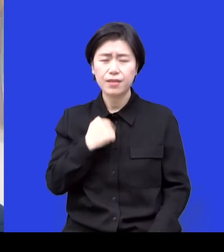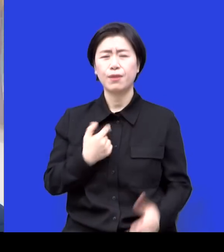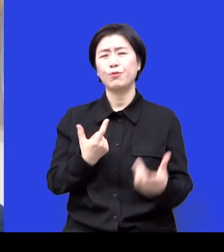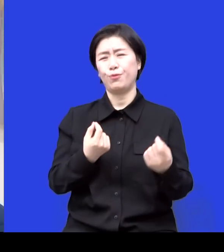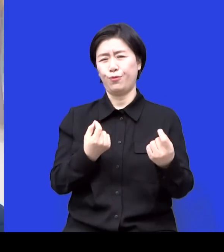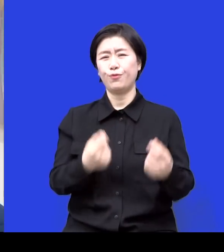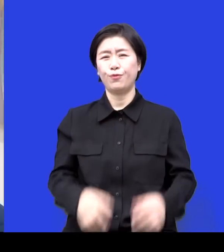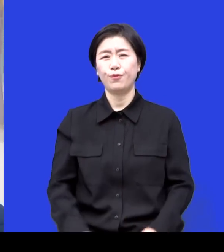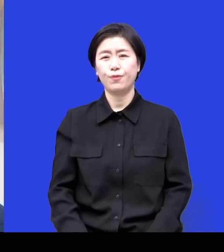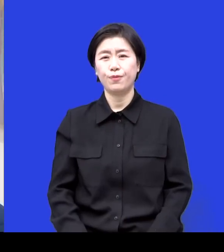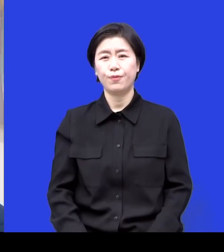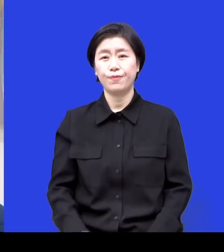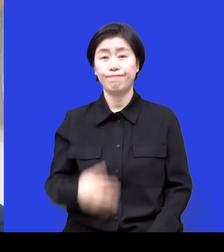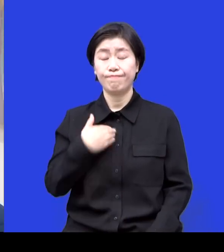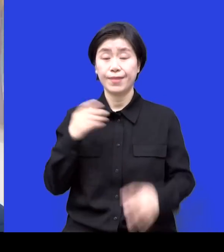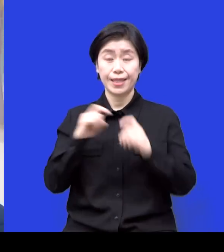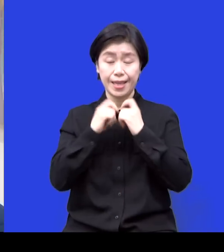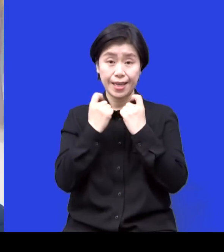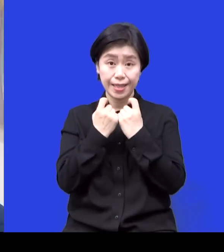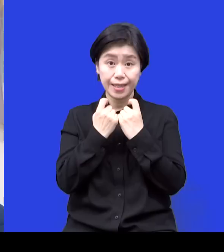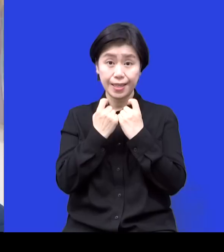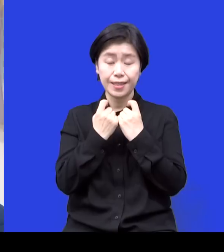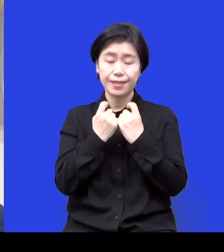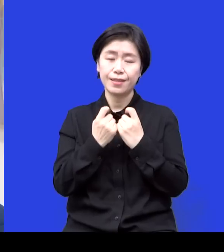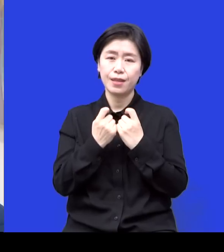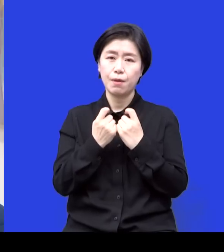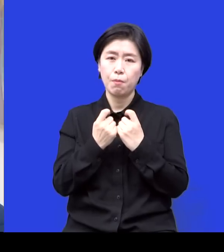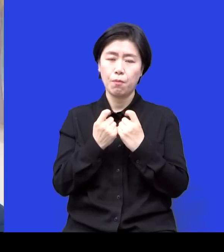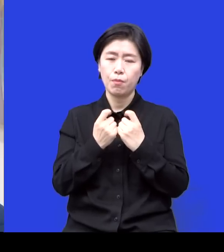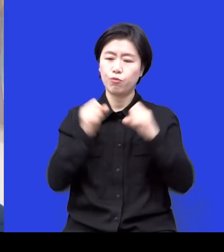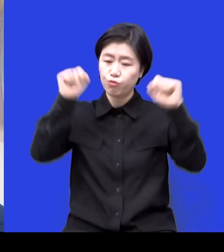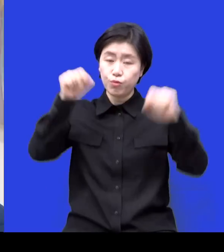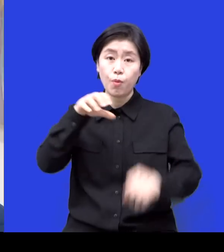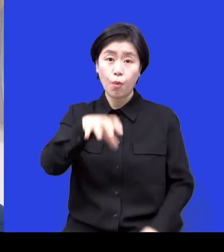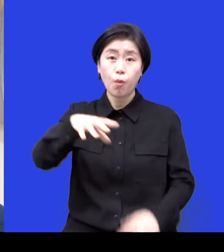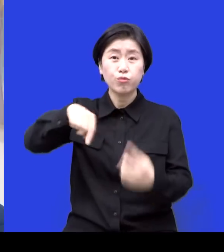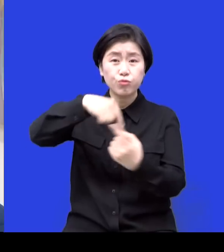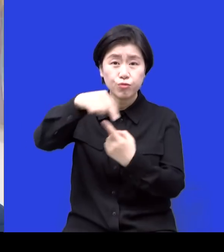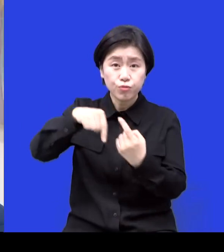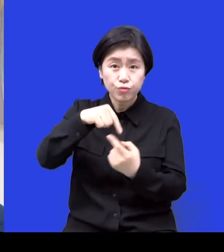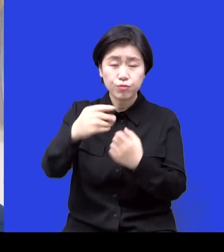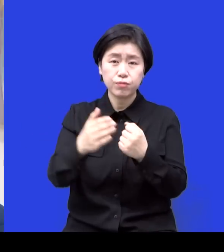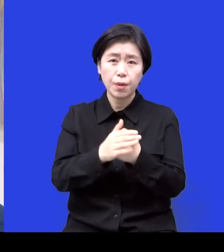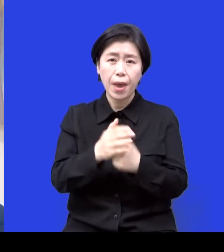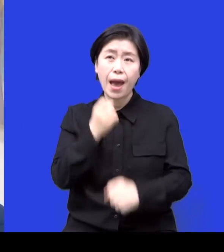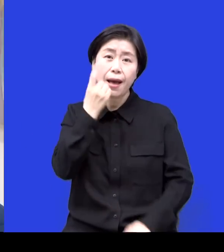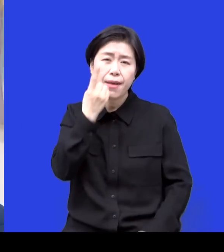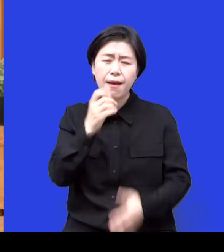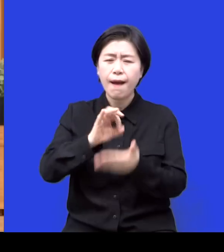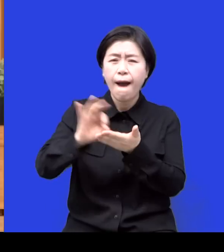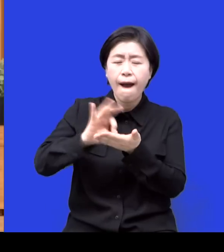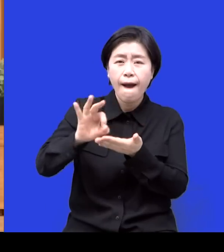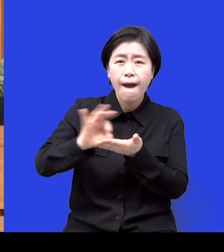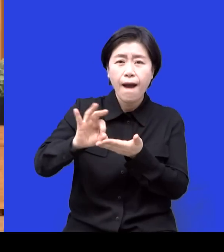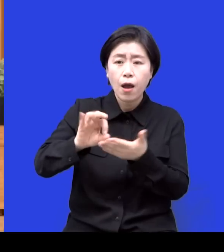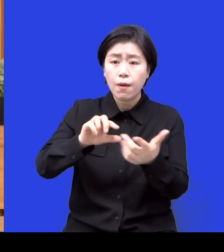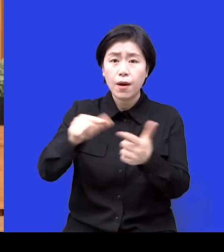저는 또 개인 사업을 체육관을 하다 보니 네 매달 나가야 되는 지출해야 되는 고정 지출이 있잖아요 맞아요 그런